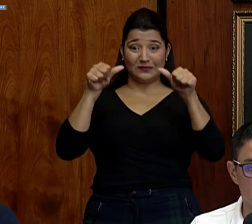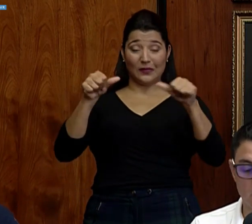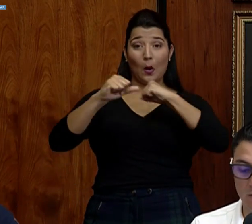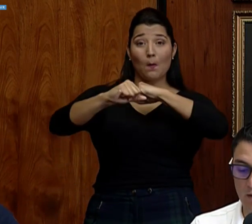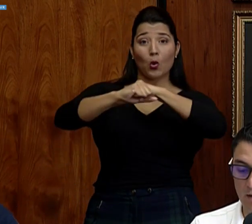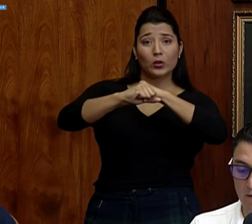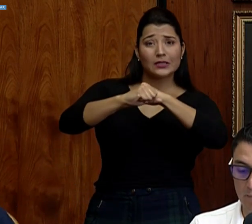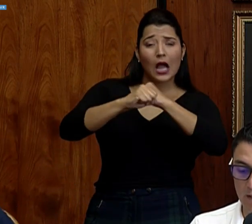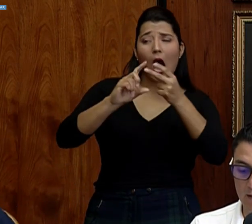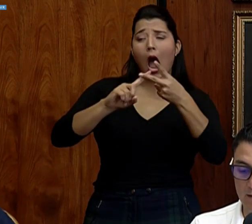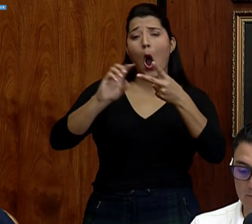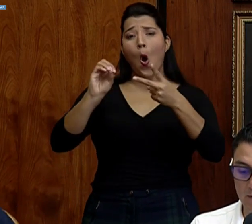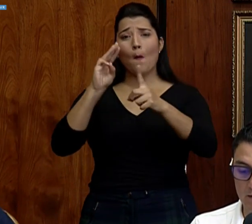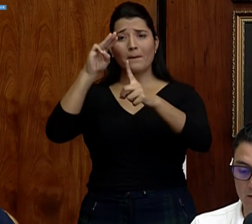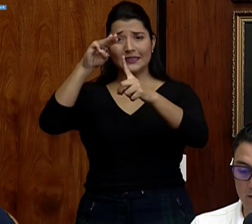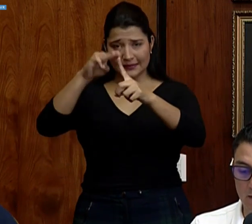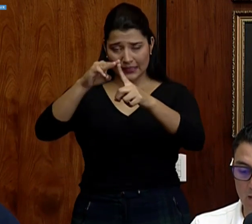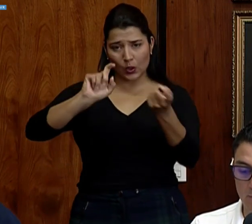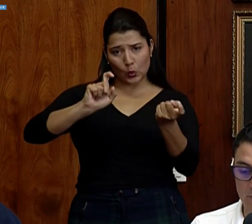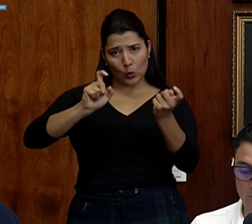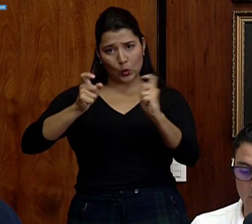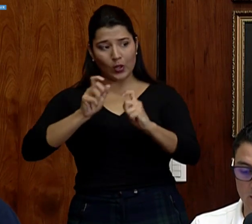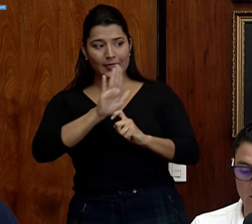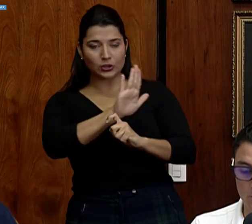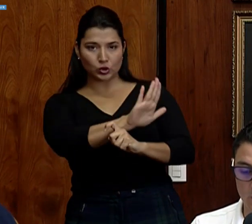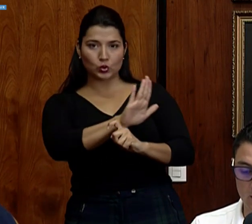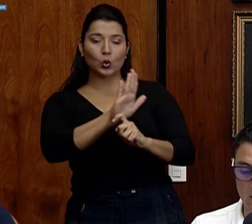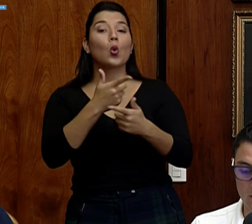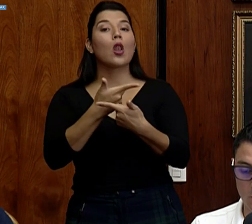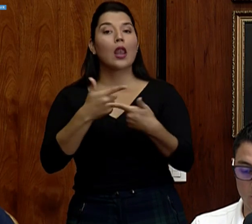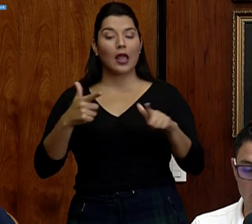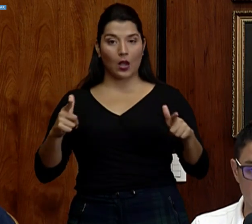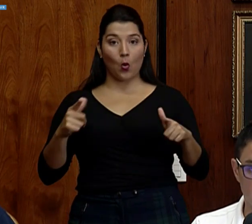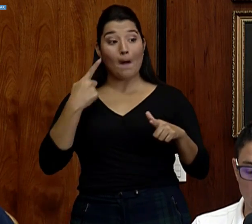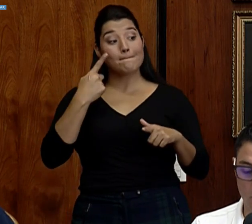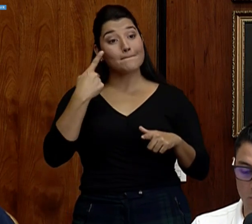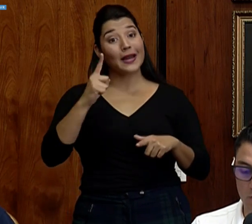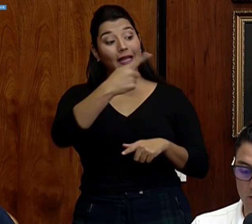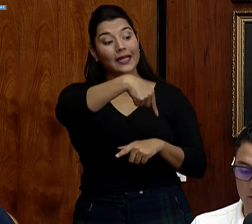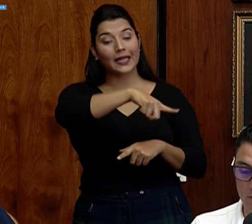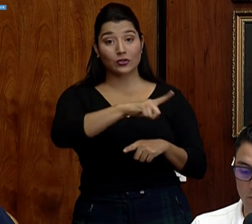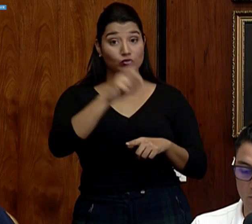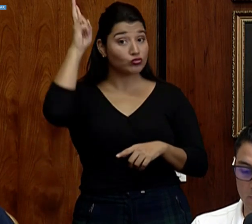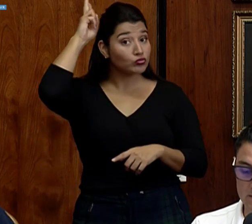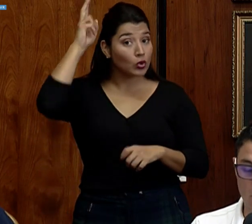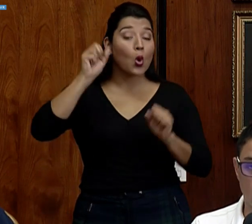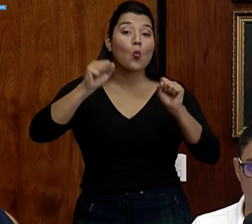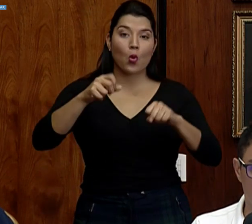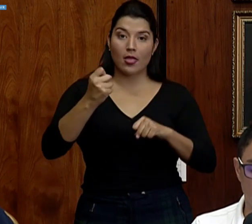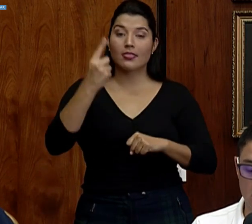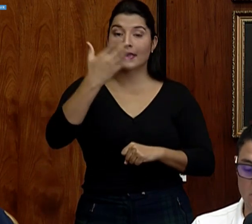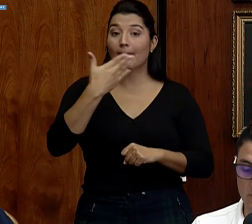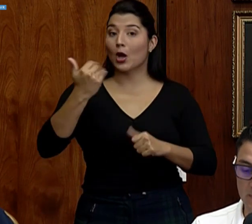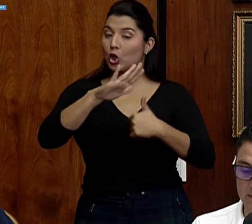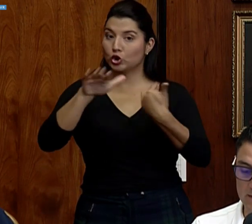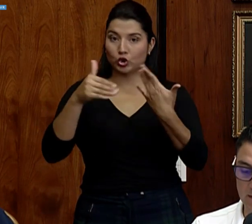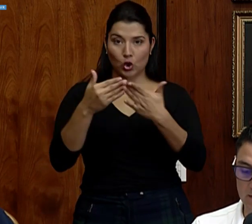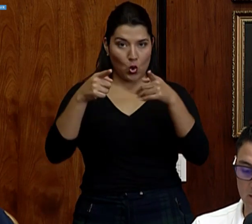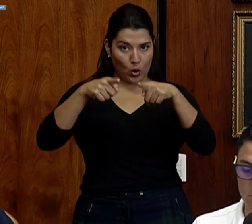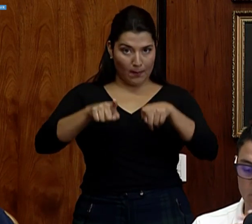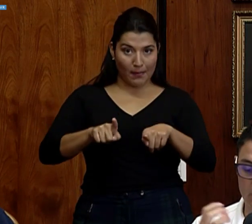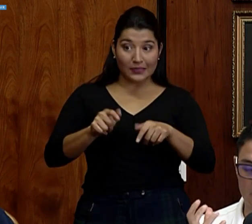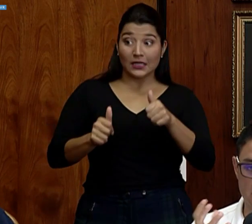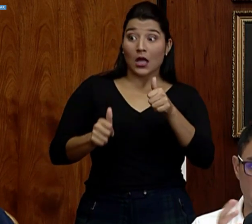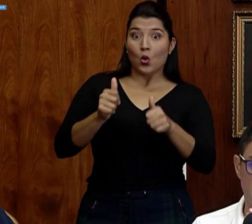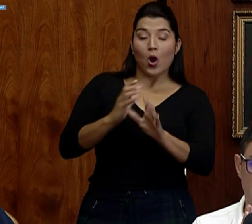comunicación para que también la población indígena pueda comprender mejor todo lo que ha estado ocurriendo, cuáles son las medidas que se han